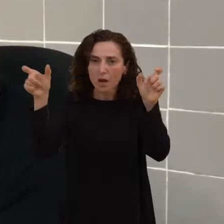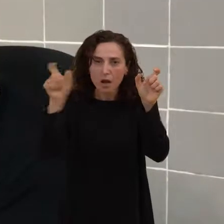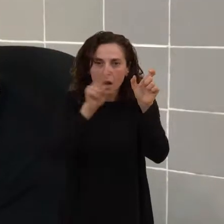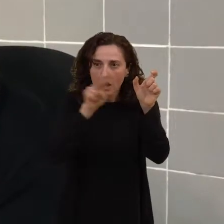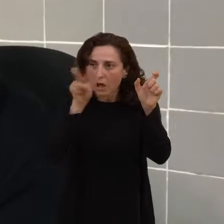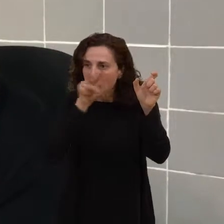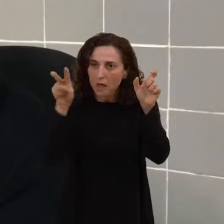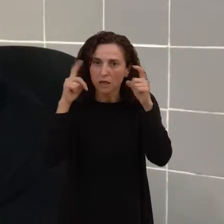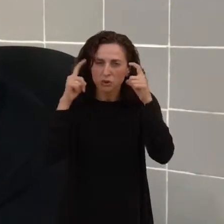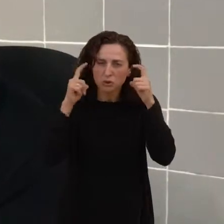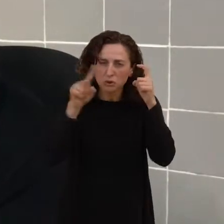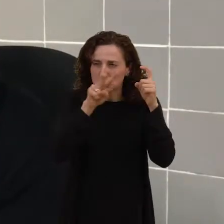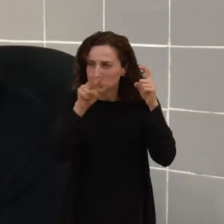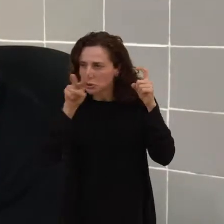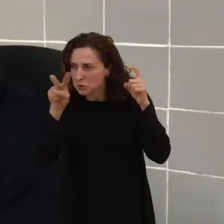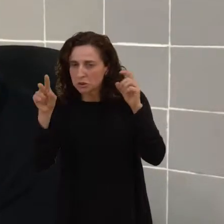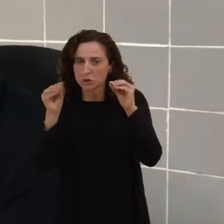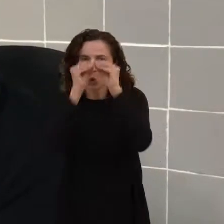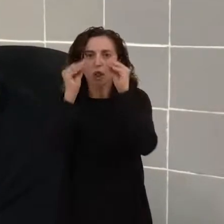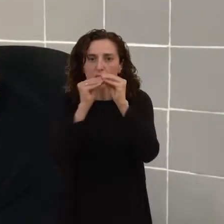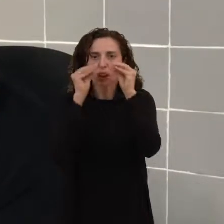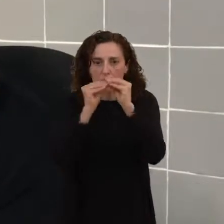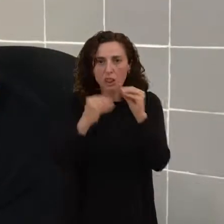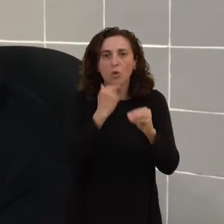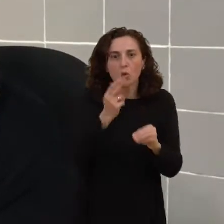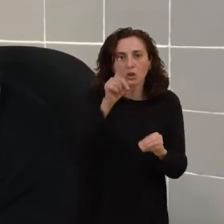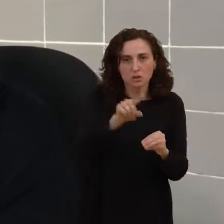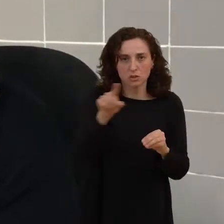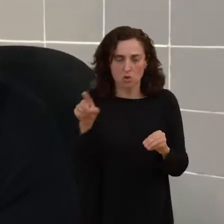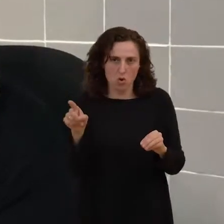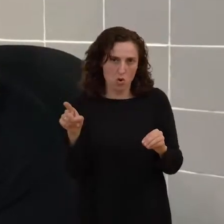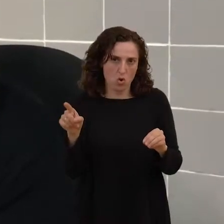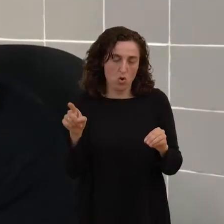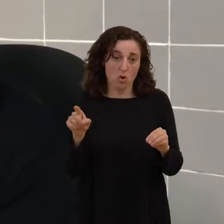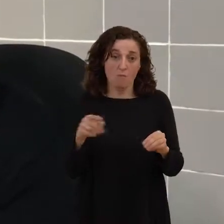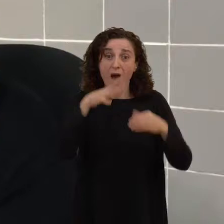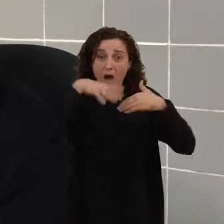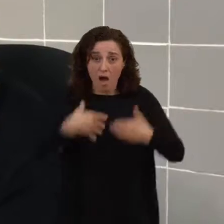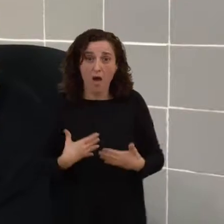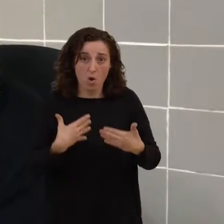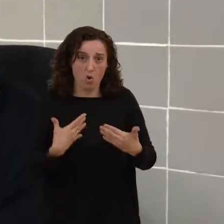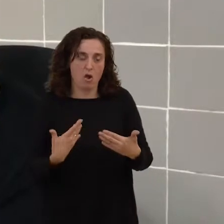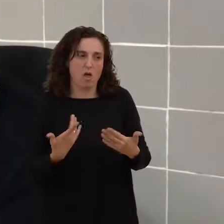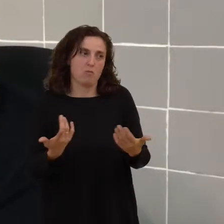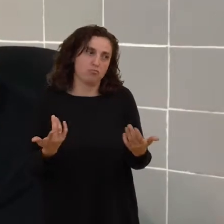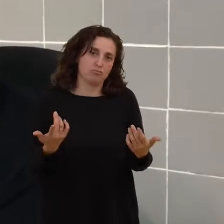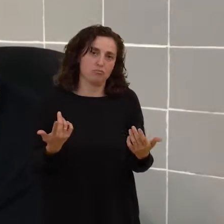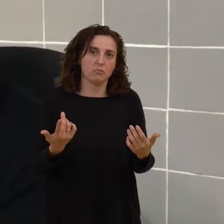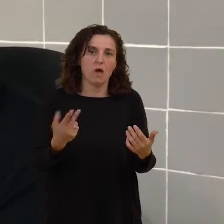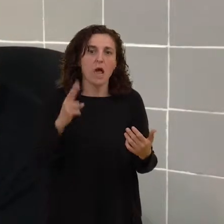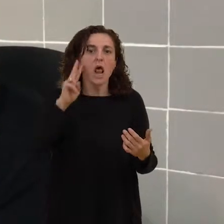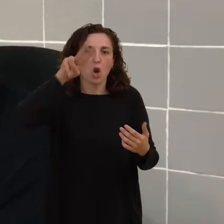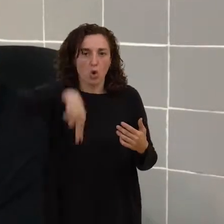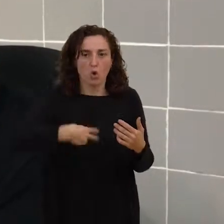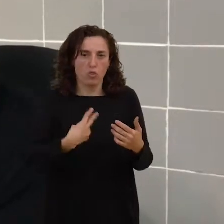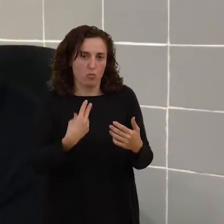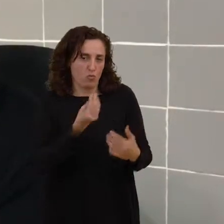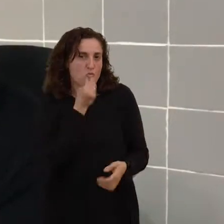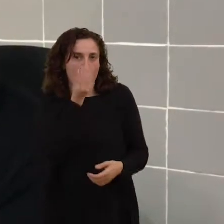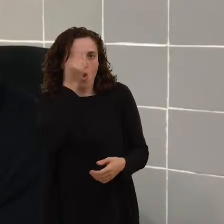pantalla para que fuese correcto lo que estaba y ahora ya reconoce mucho mejor